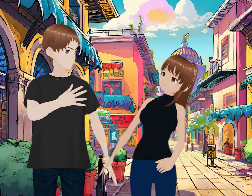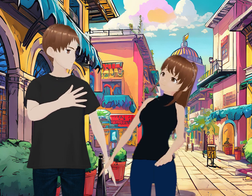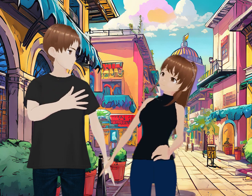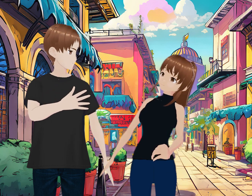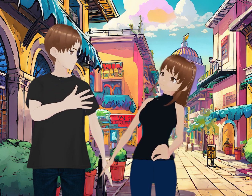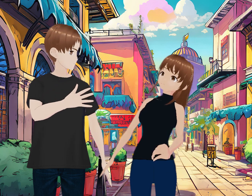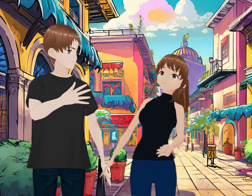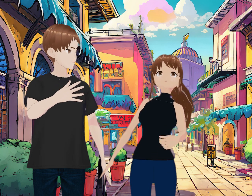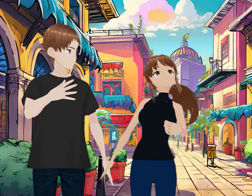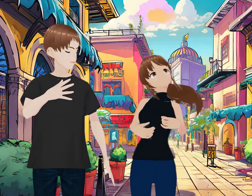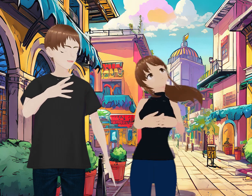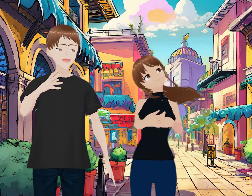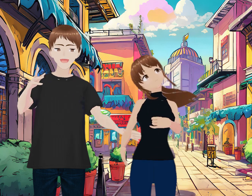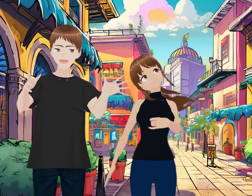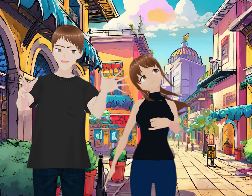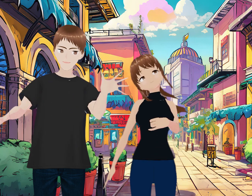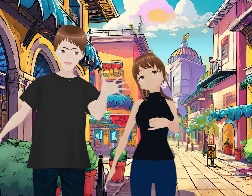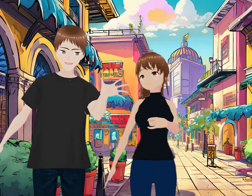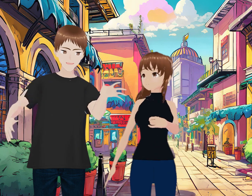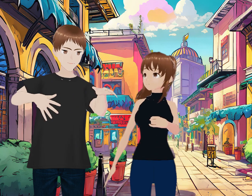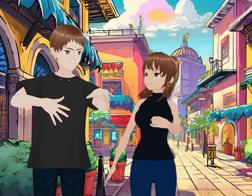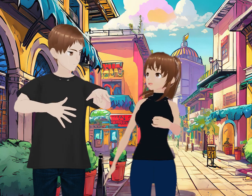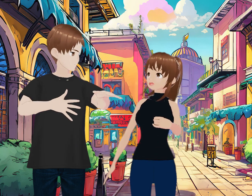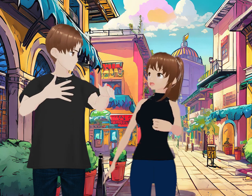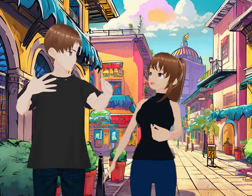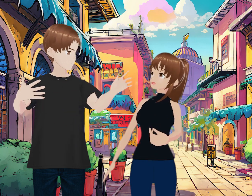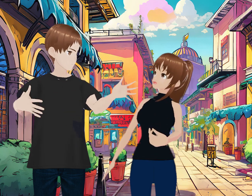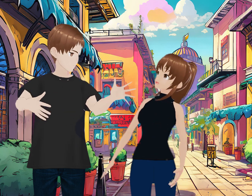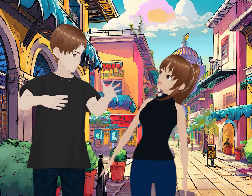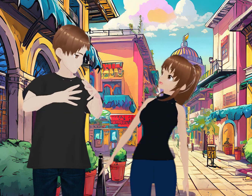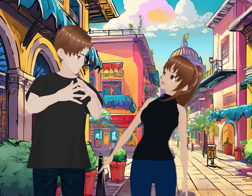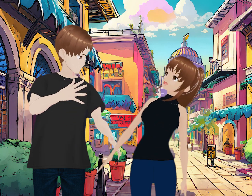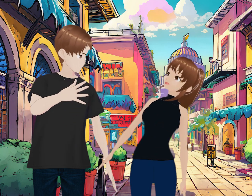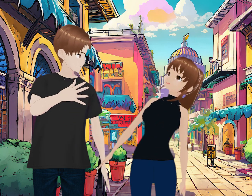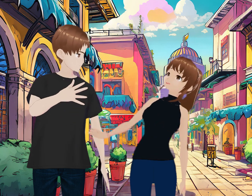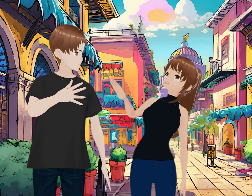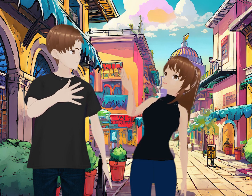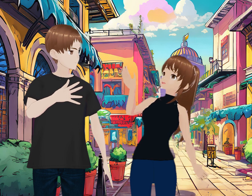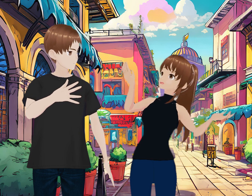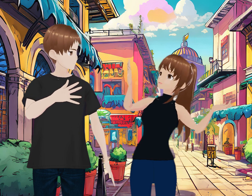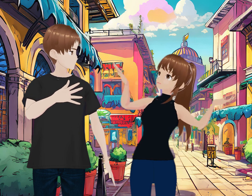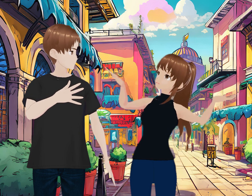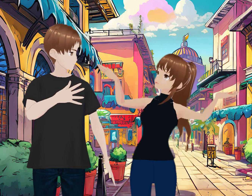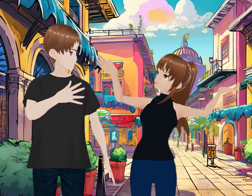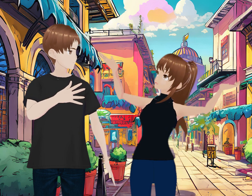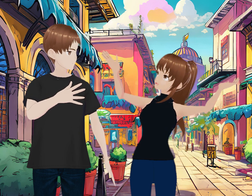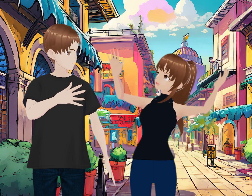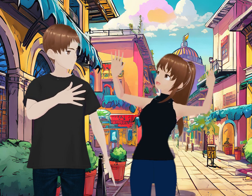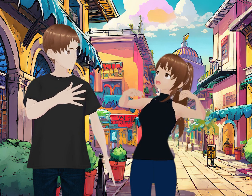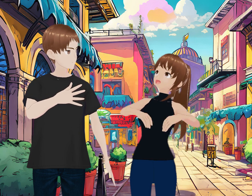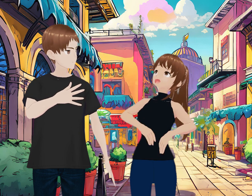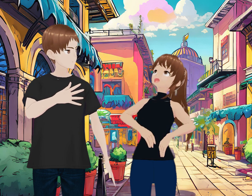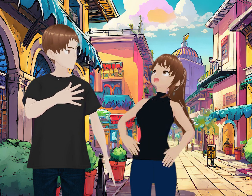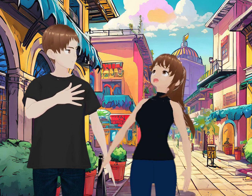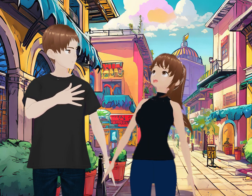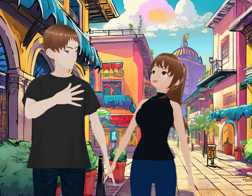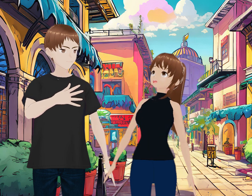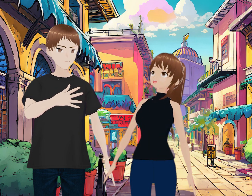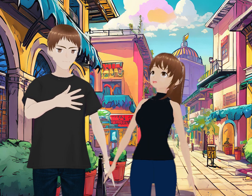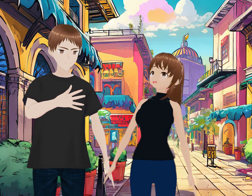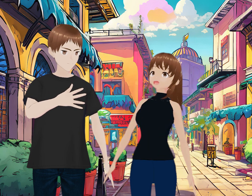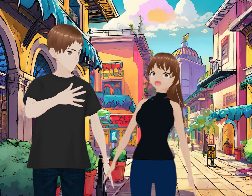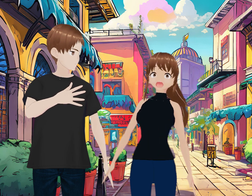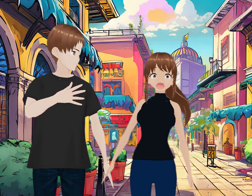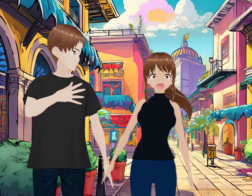como Generación X, ya sabes, Slacker, como le dicen, como que no hacía mucho por su vida. Ay, nunca había escuchado ese término. Sí, Generación X es el